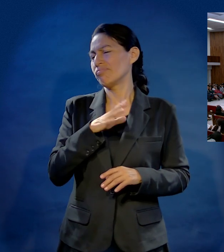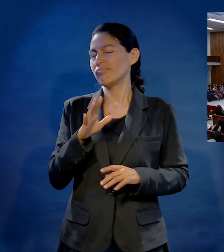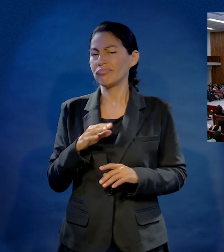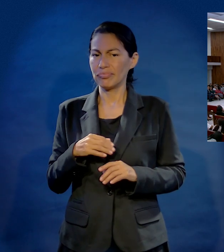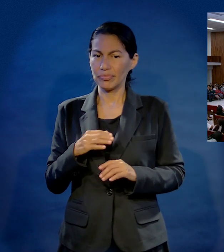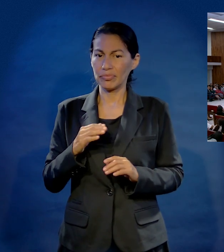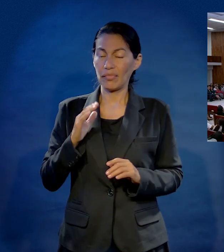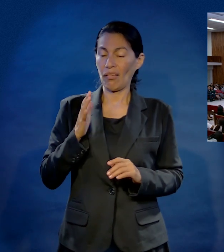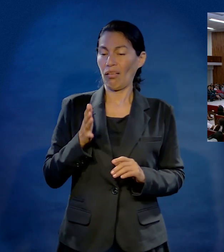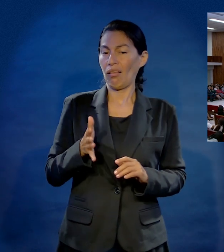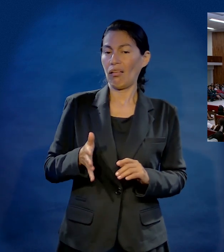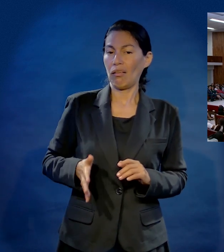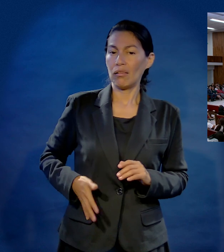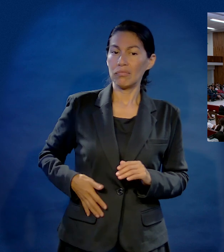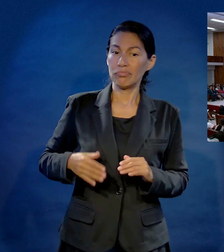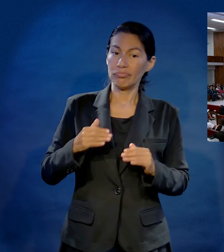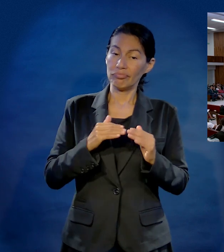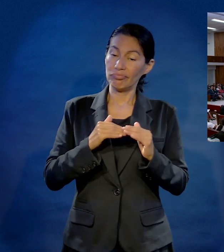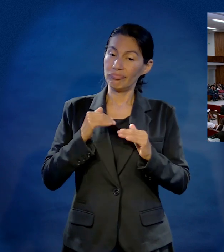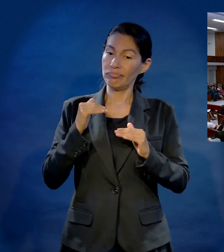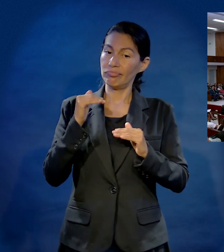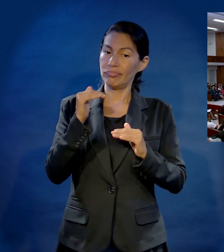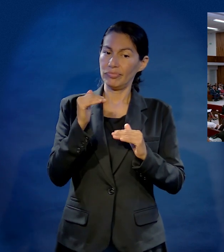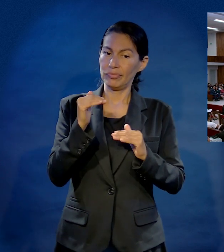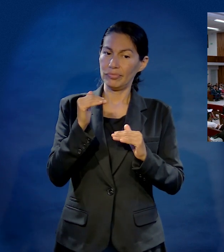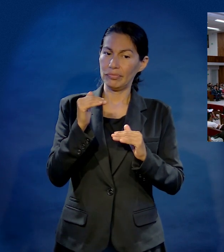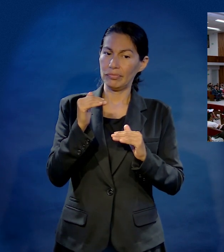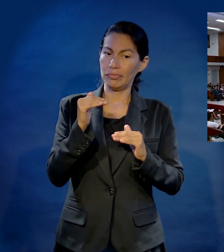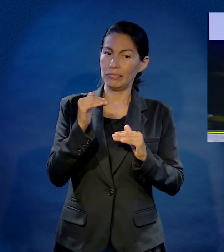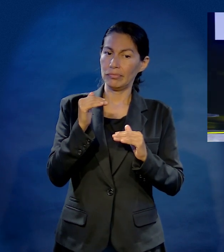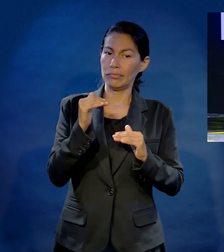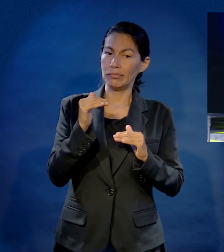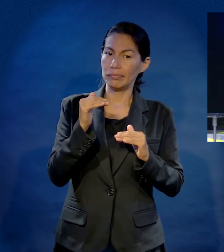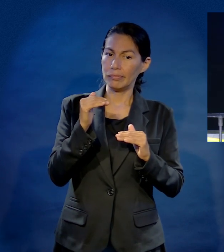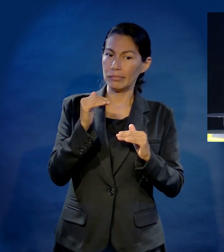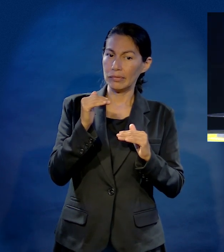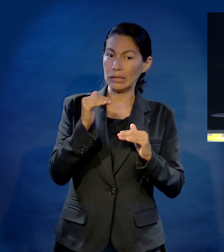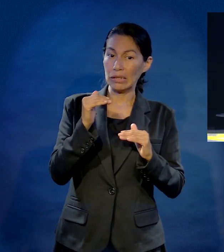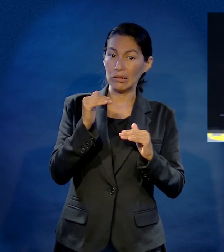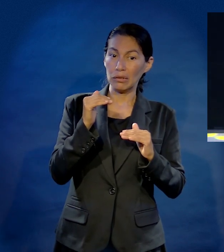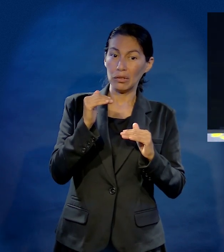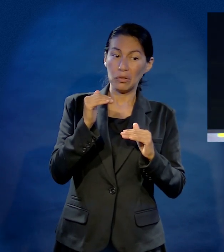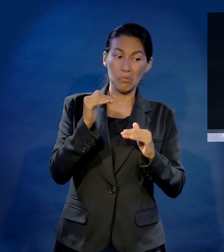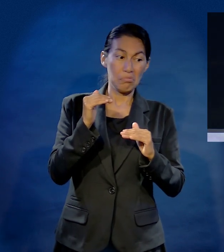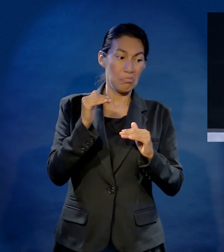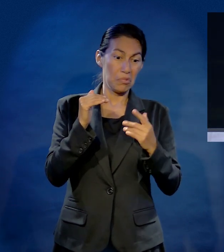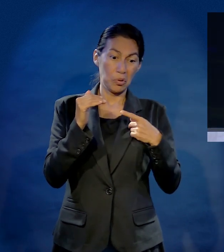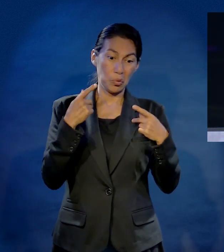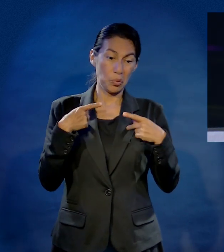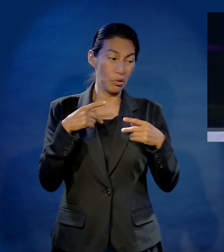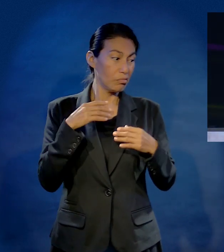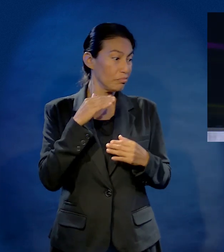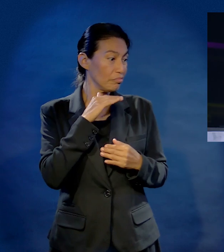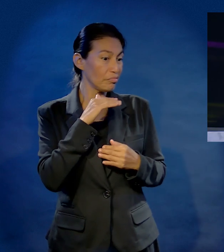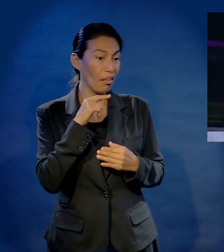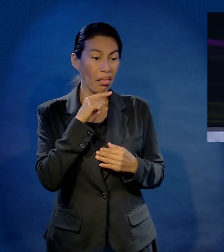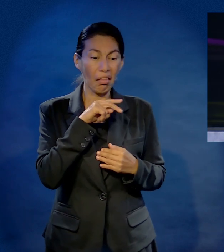Ahora déjame referirme a aquellos que traen una autoestima arrastrando por el piso. También es el otro extremo.